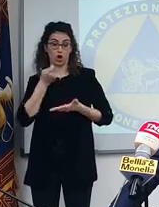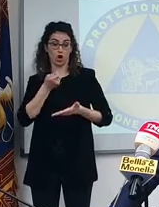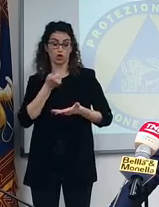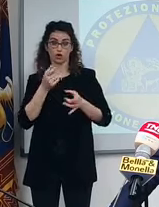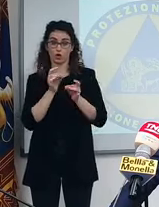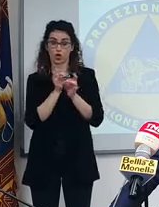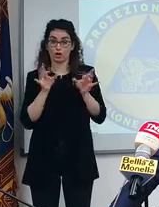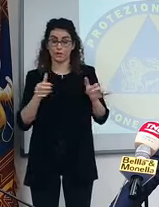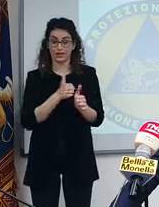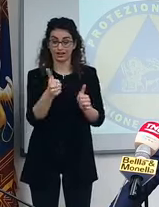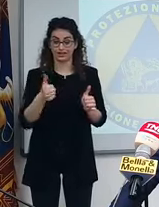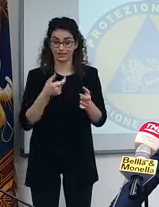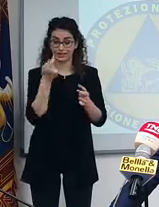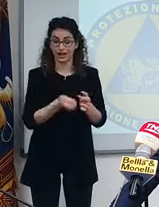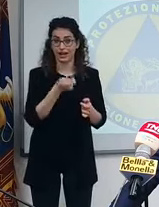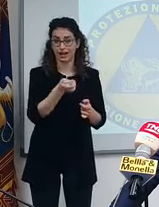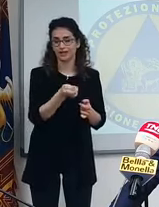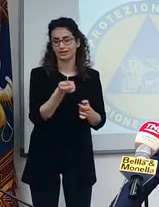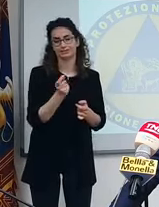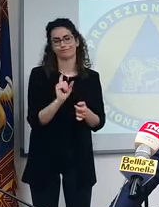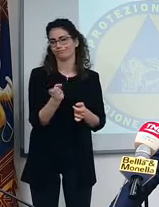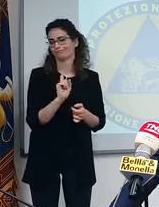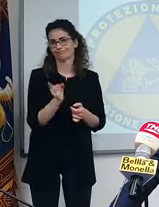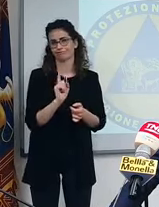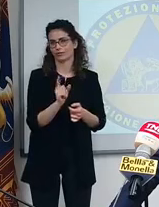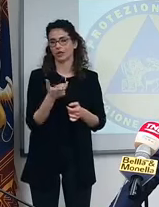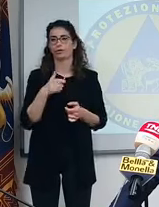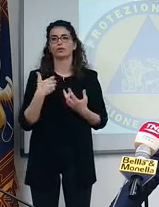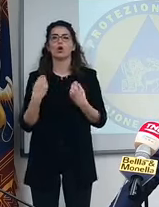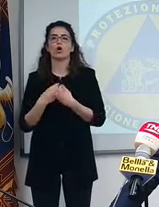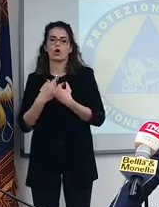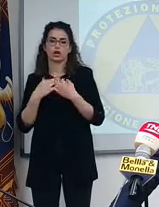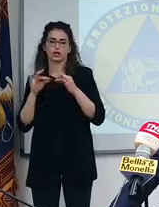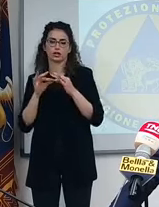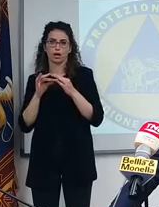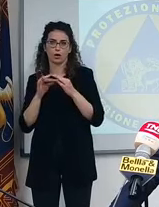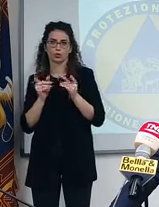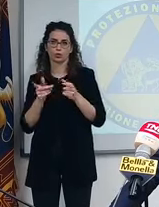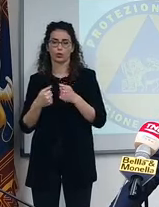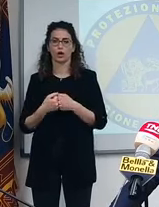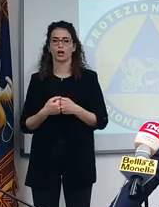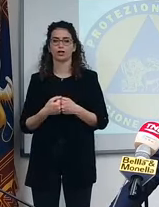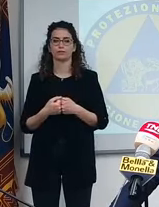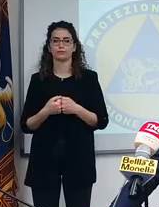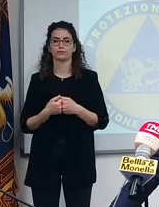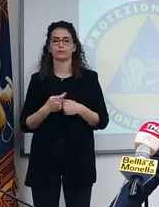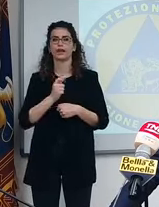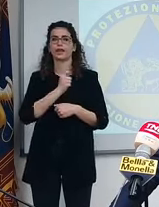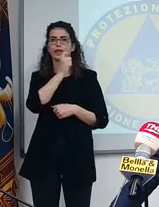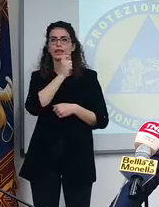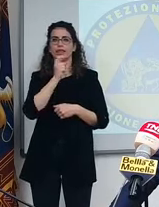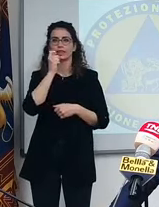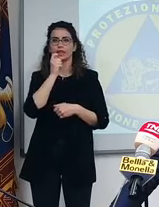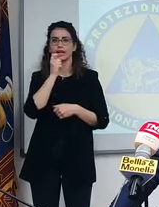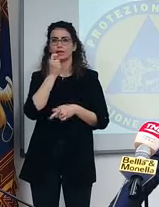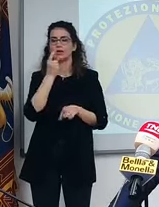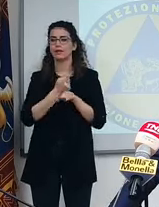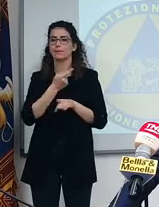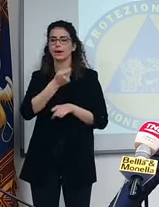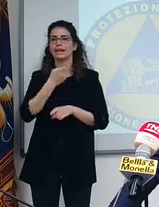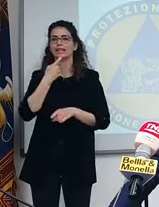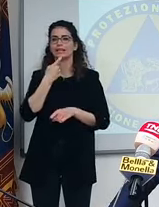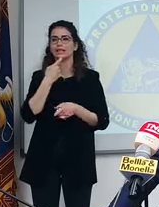libertà. Perché i colleghi convengono con me che i tamponi devono essere pagati dal pubblico.